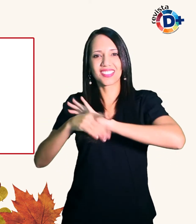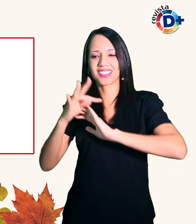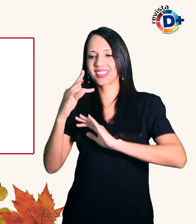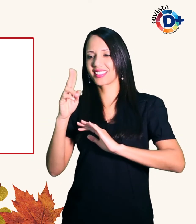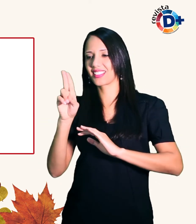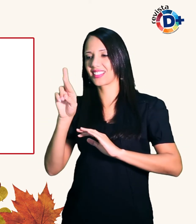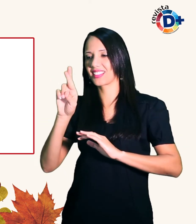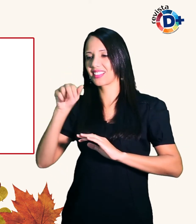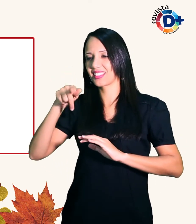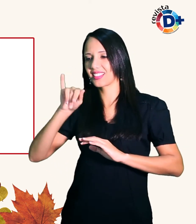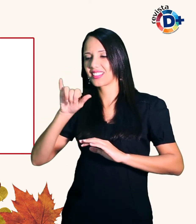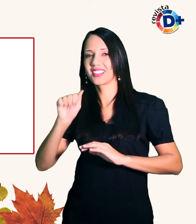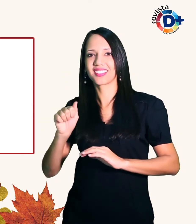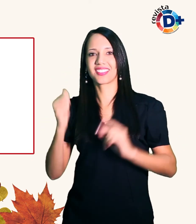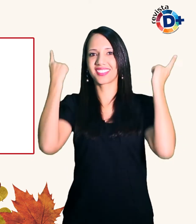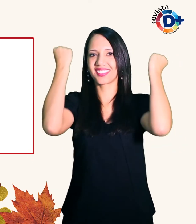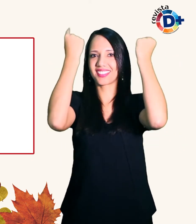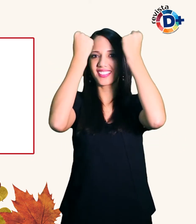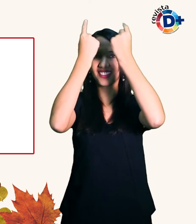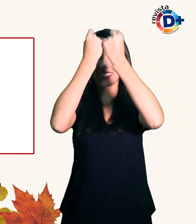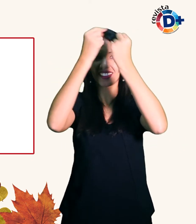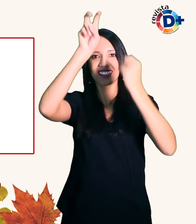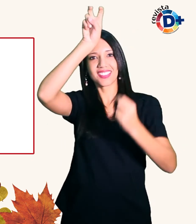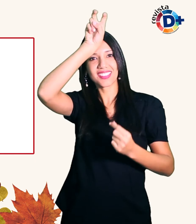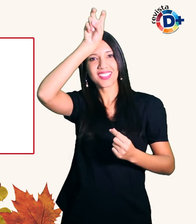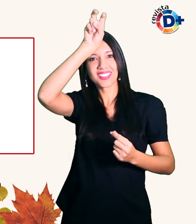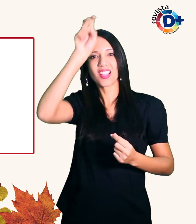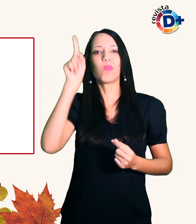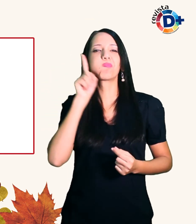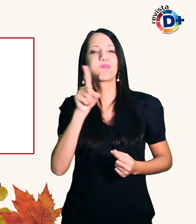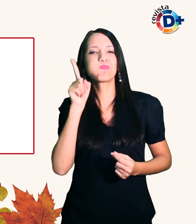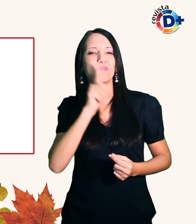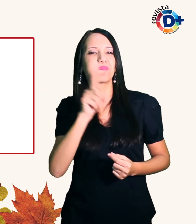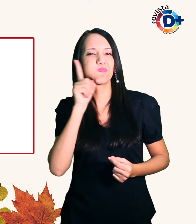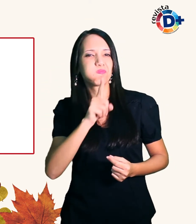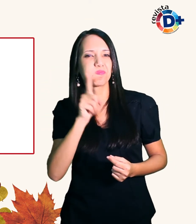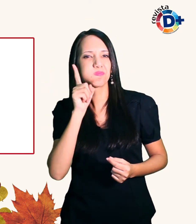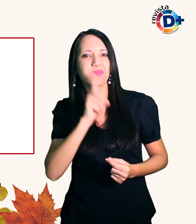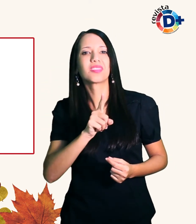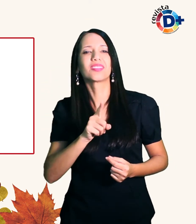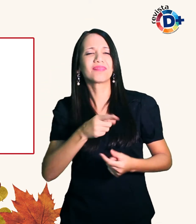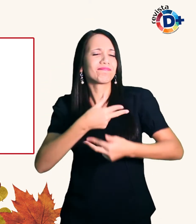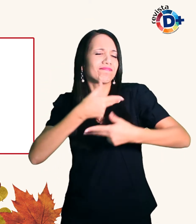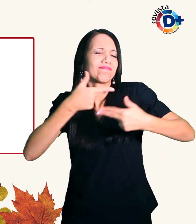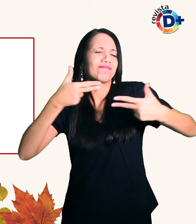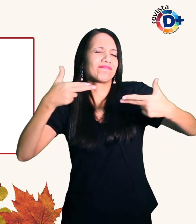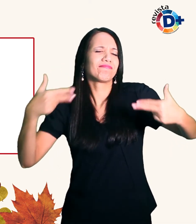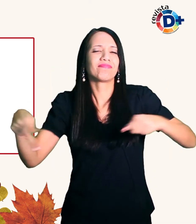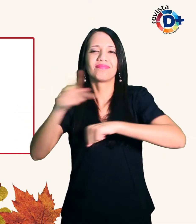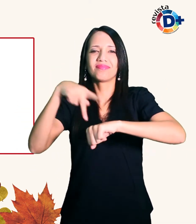Egito os Estados Unidos a Grécia dentre vários outros países